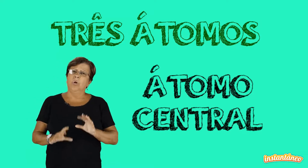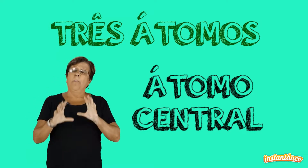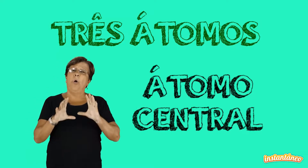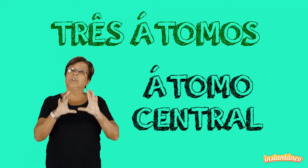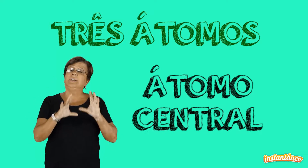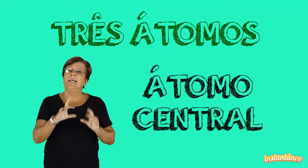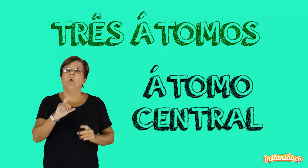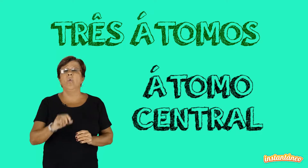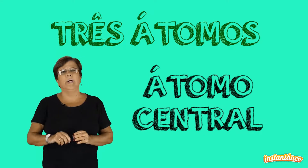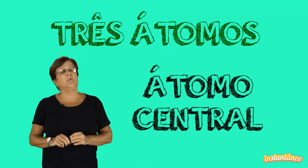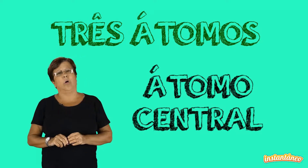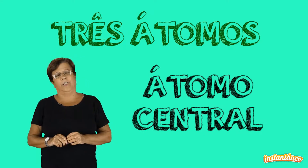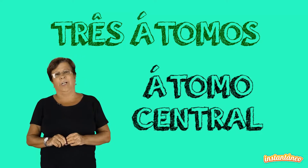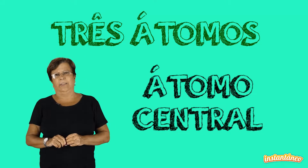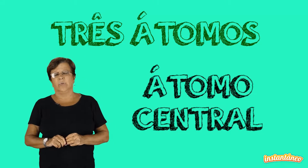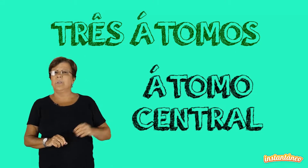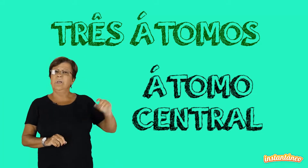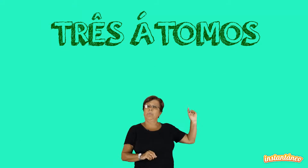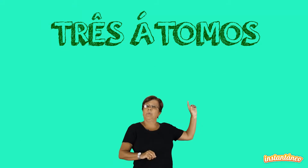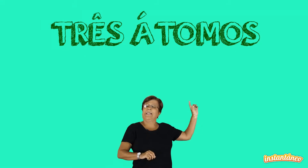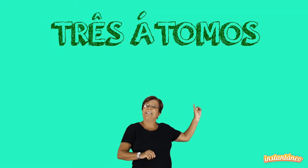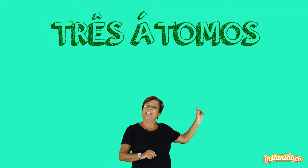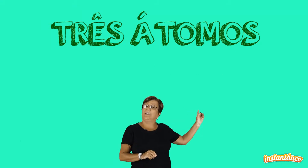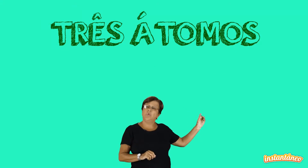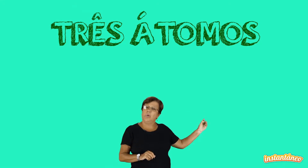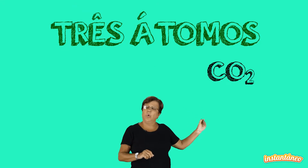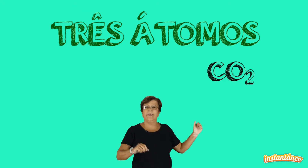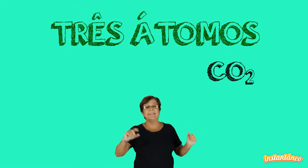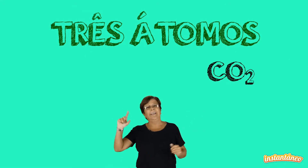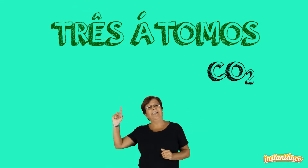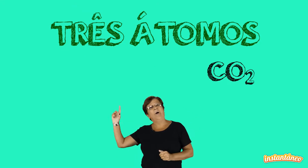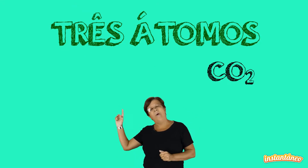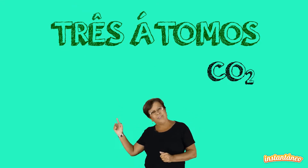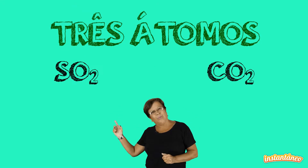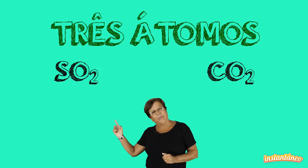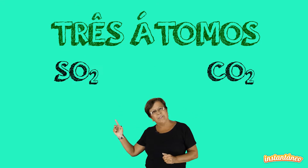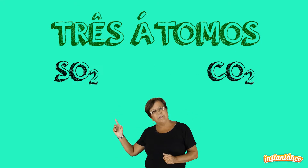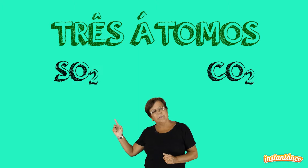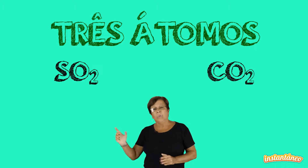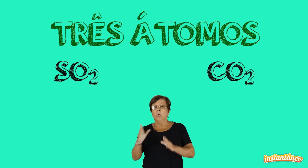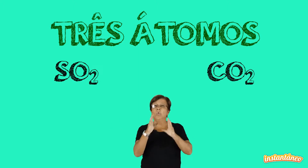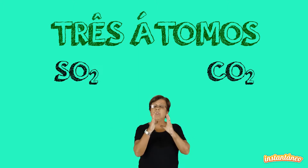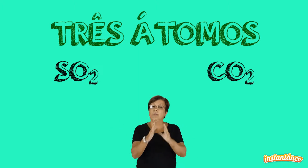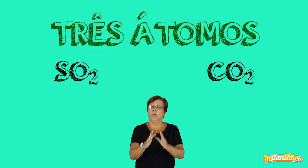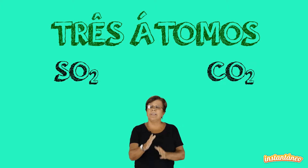pode ter ou não sobra de elétrons. Vamos botar nesse lado o CO2 e lá o SO2. O CO2,